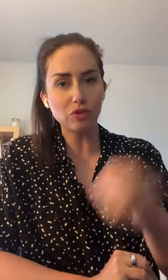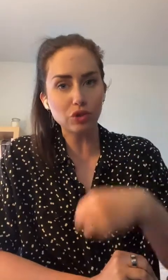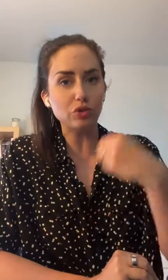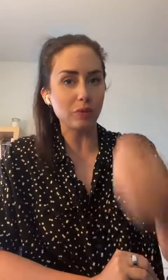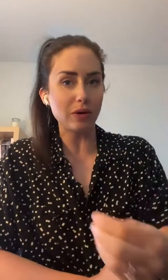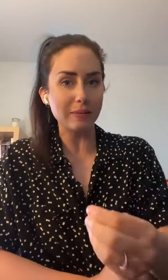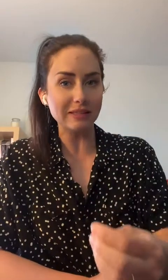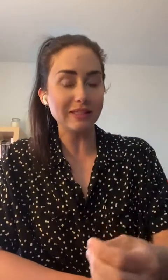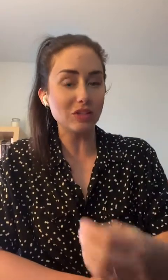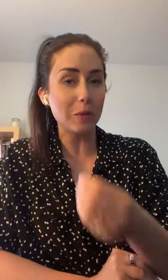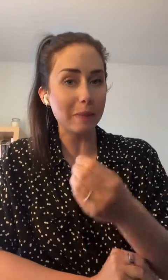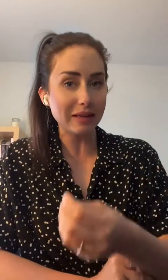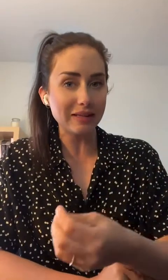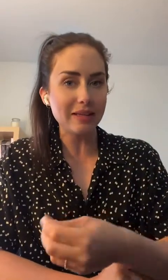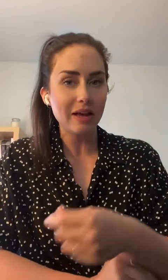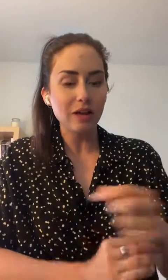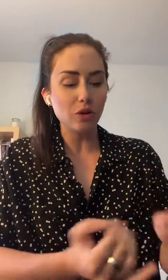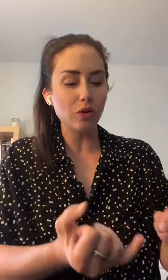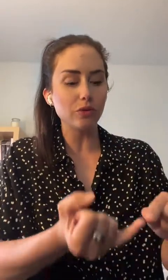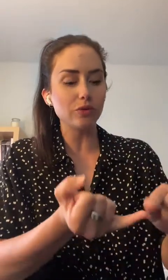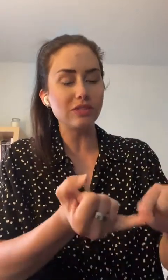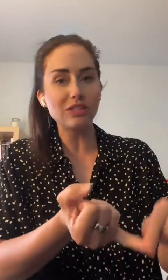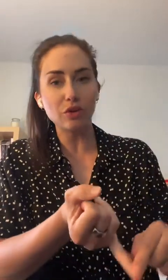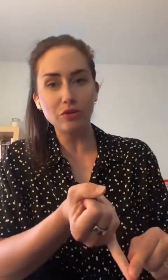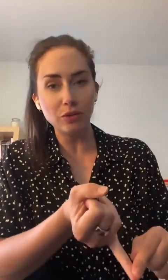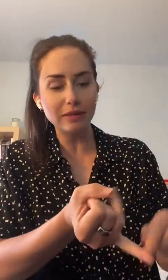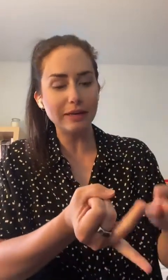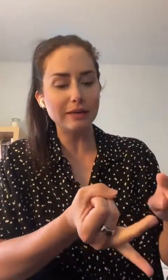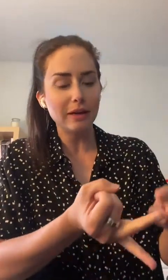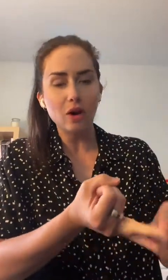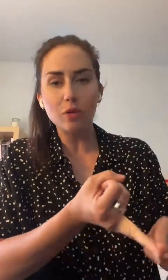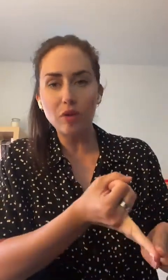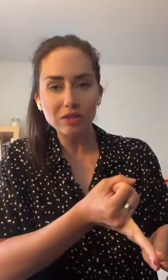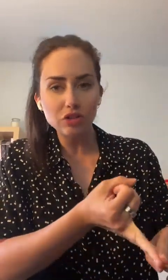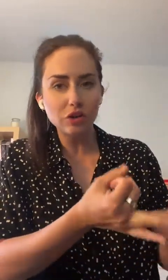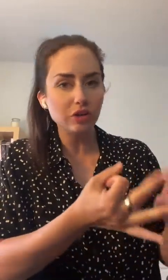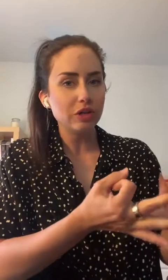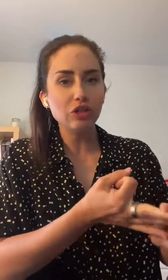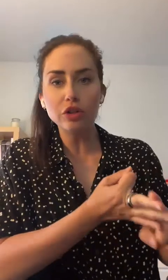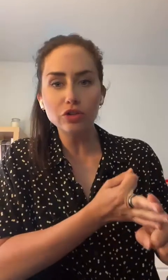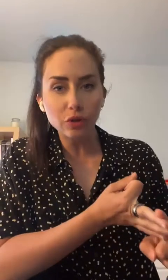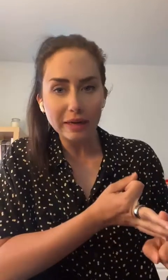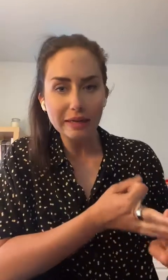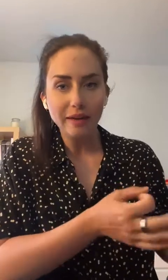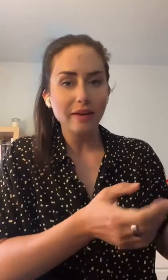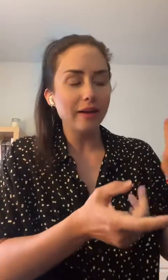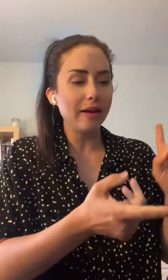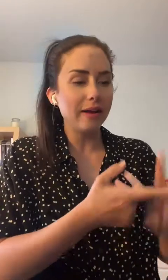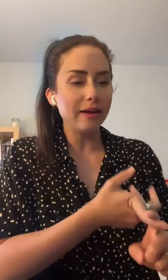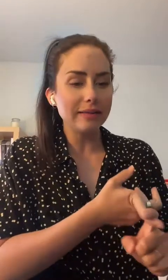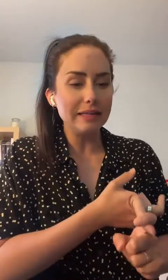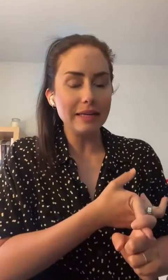surtout pour les personnes qui se maquillent, donc on utilise un fond de teint, un bronzer, du contouring, du